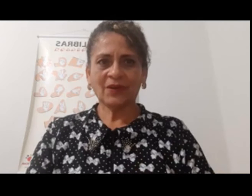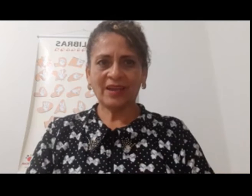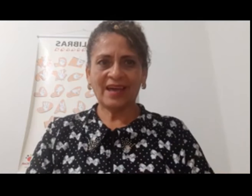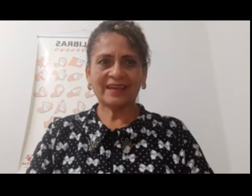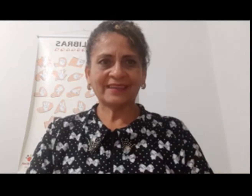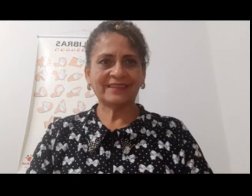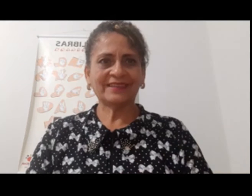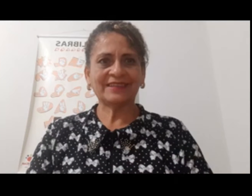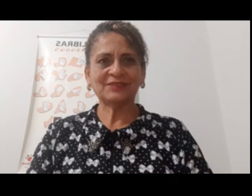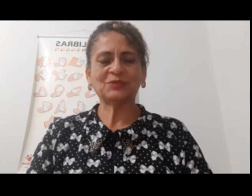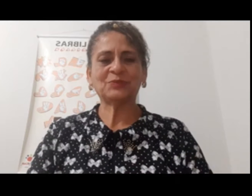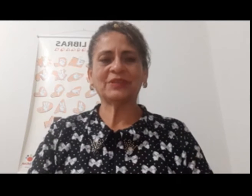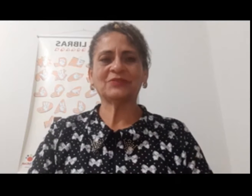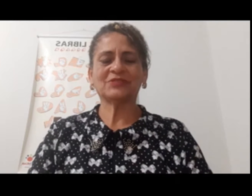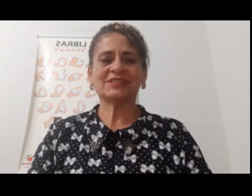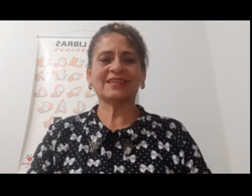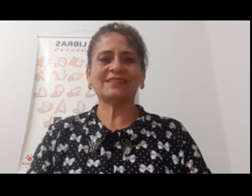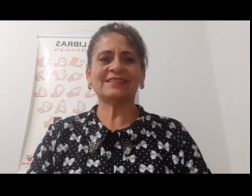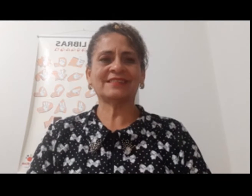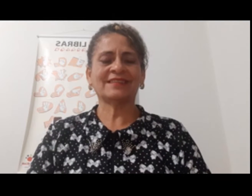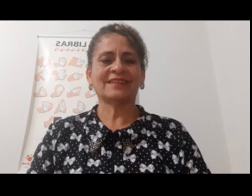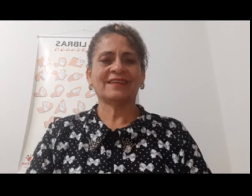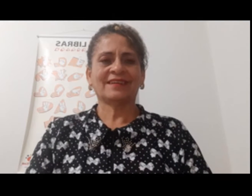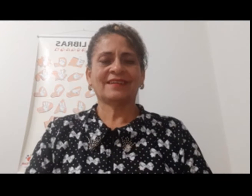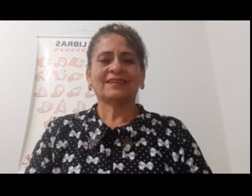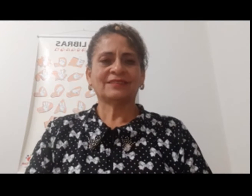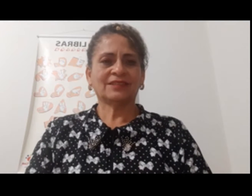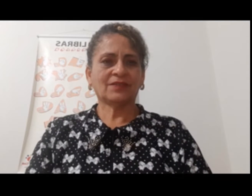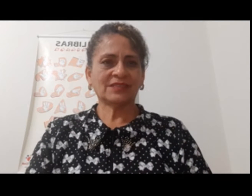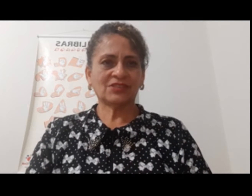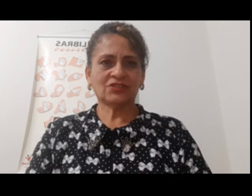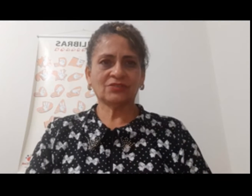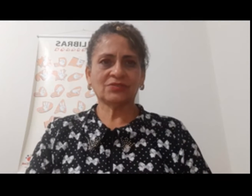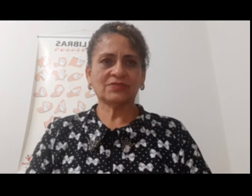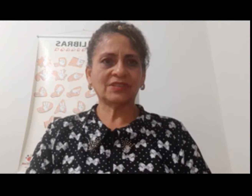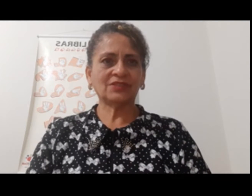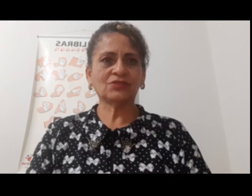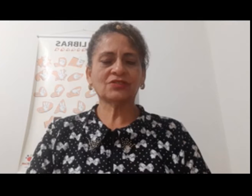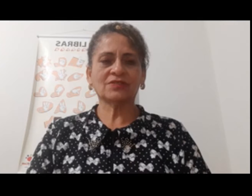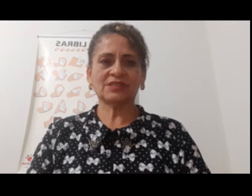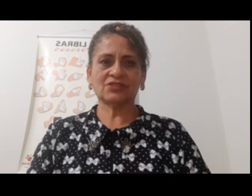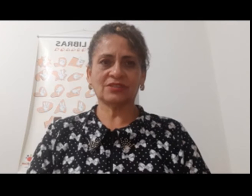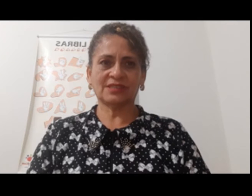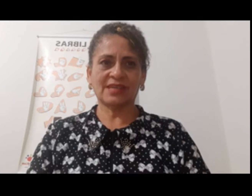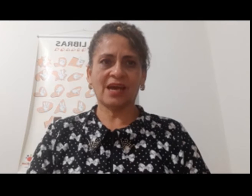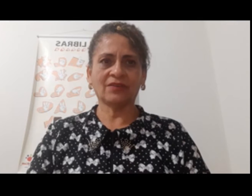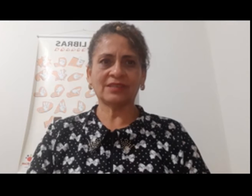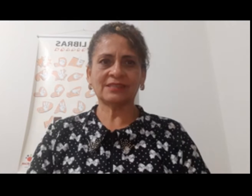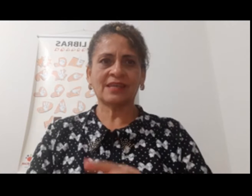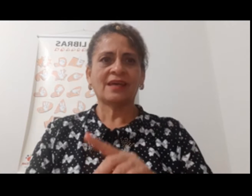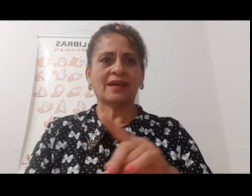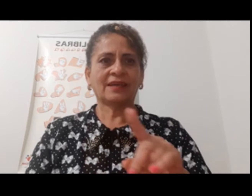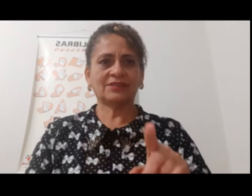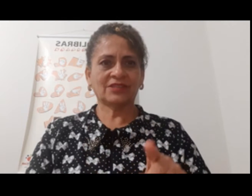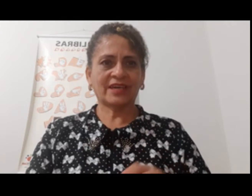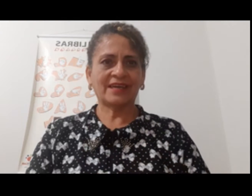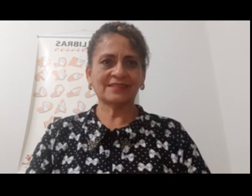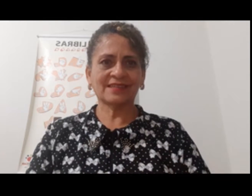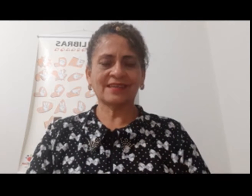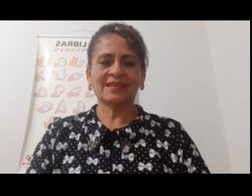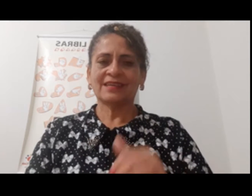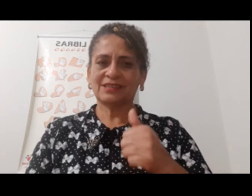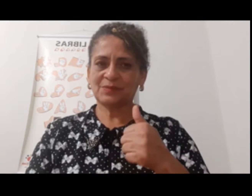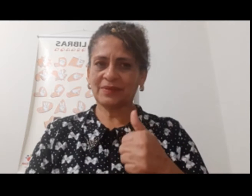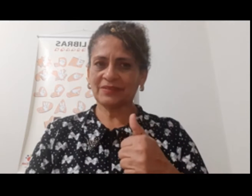Olá, galerinha, tudo bem com vocês? Estão assistindo os vídeos, estão assistindo as aulas aí de